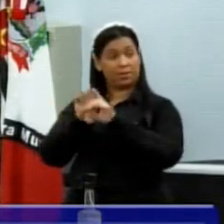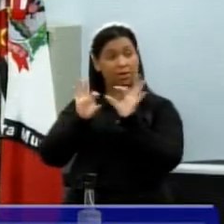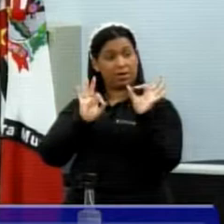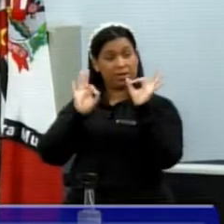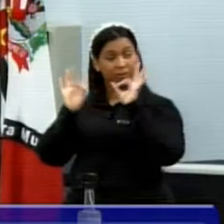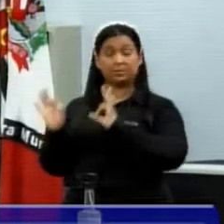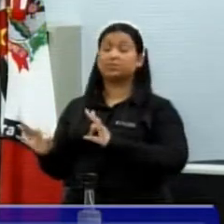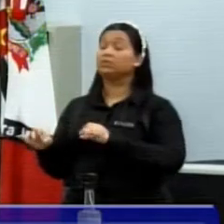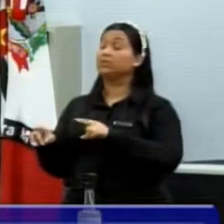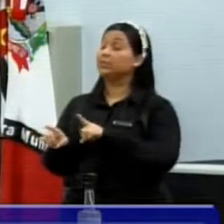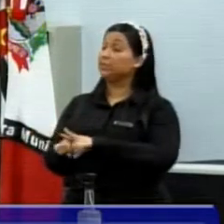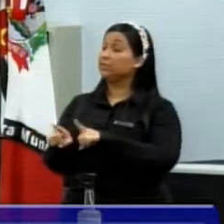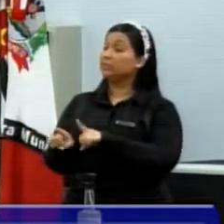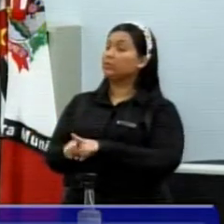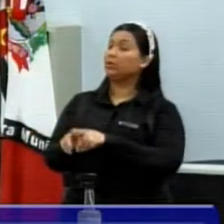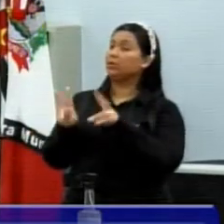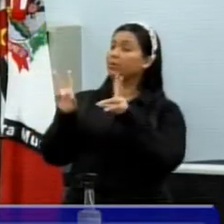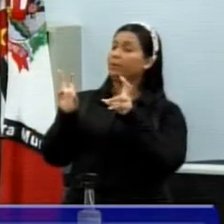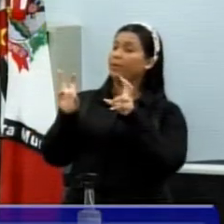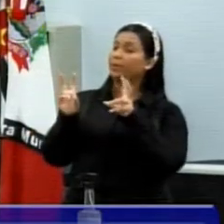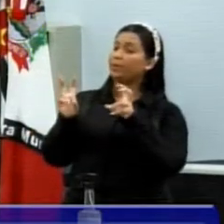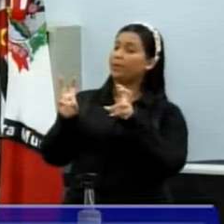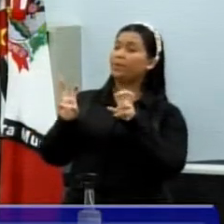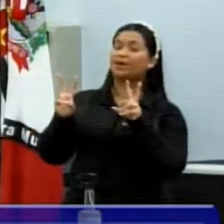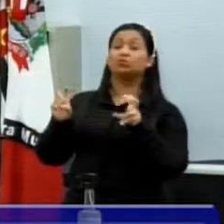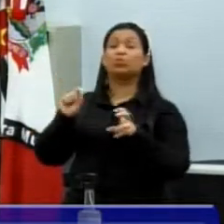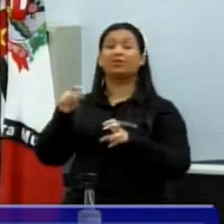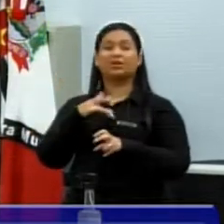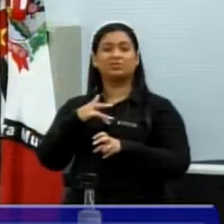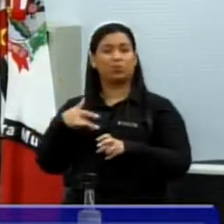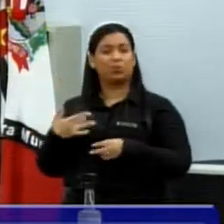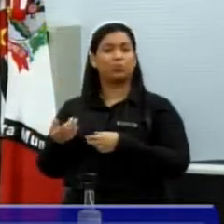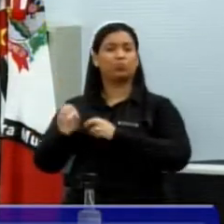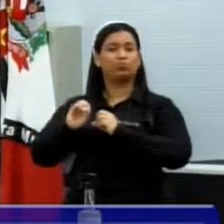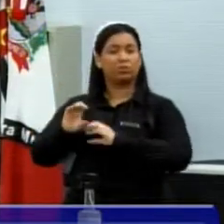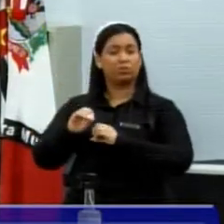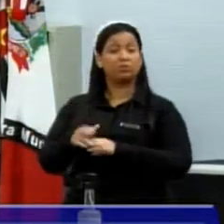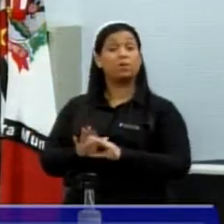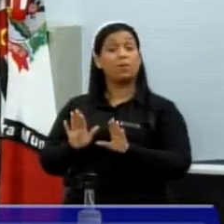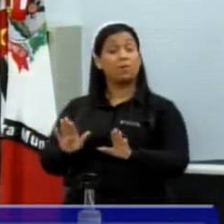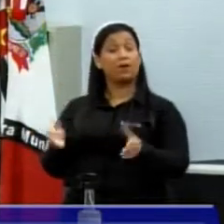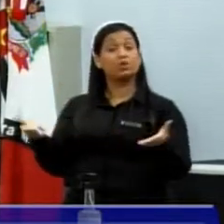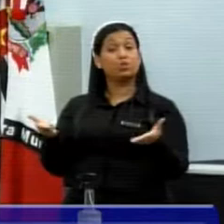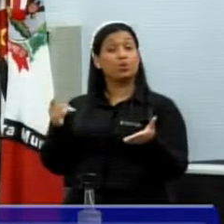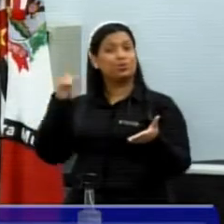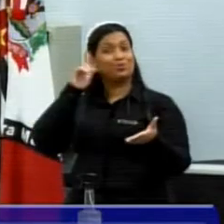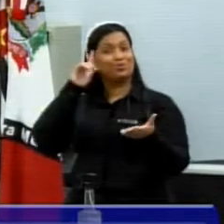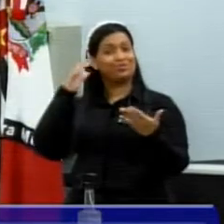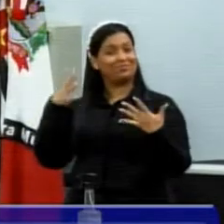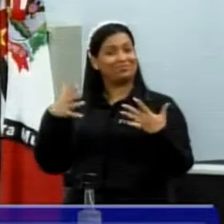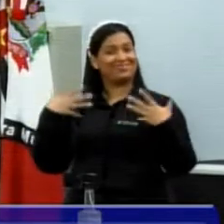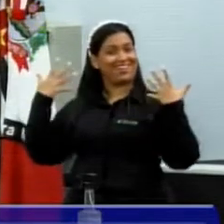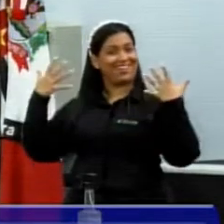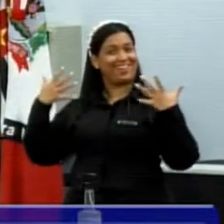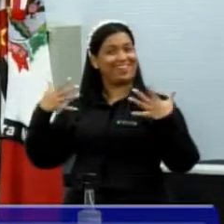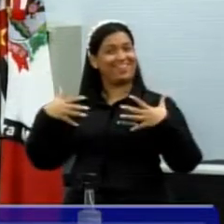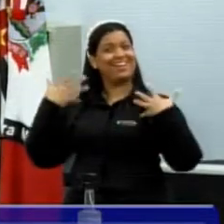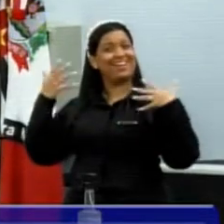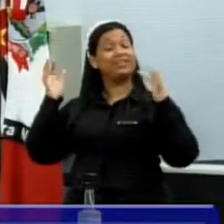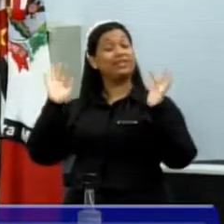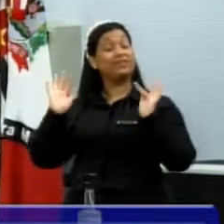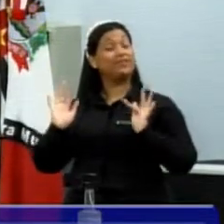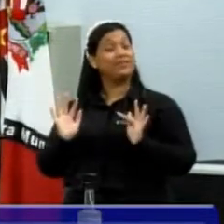também tenho alguns assuntos a respeito da saúde, da educação, mas hoje foi um dia alegre, feliz